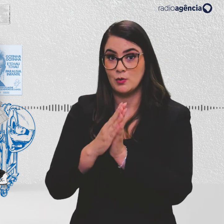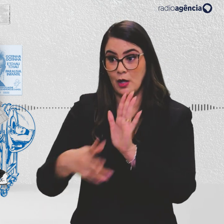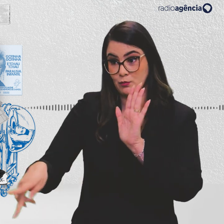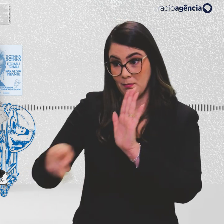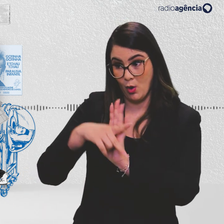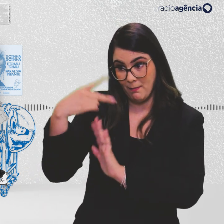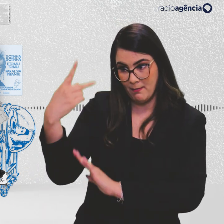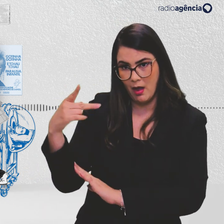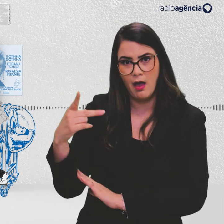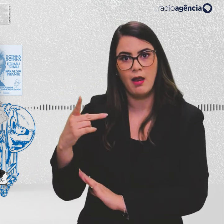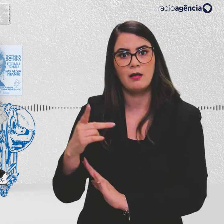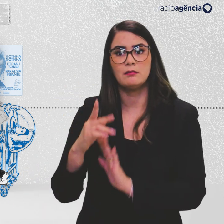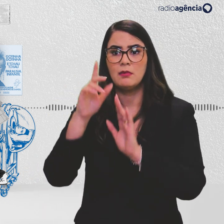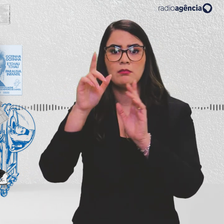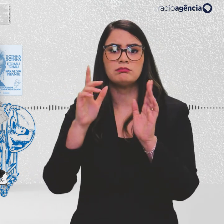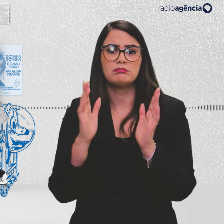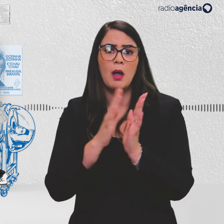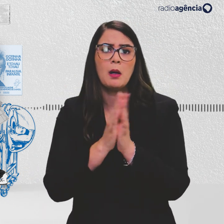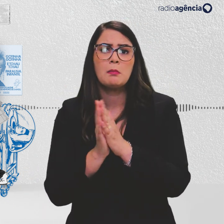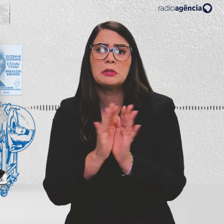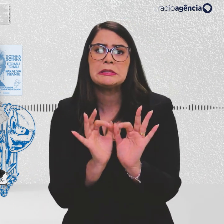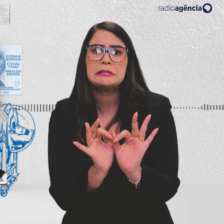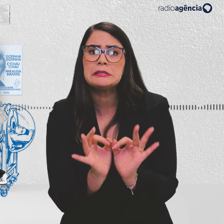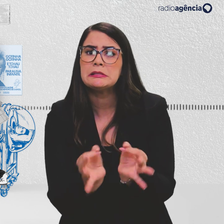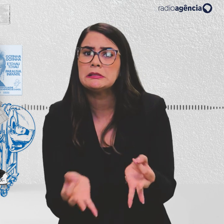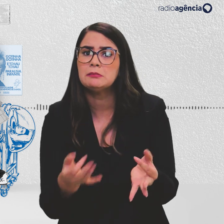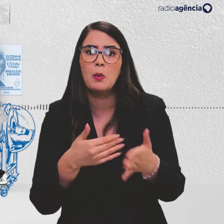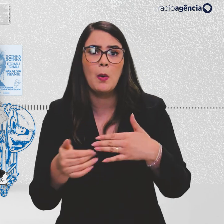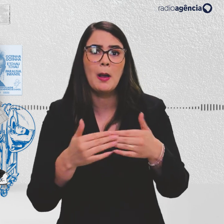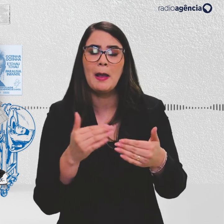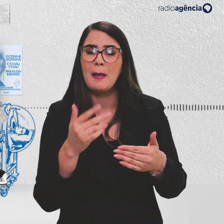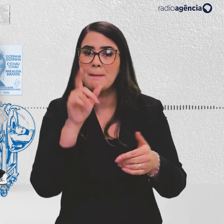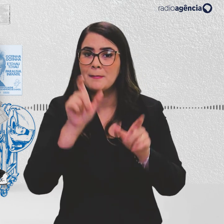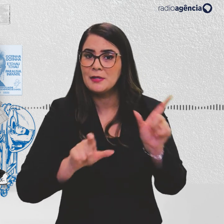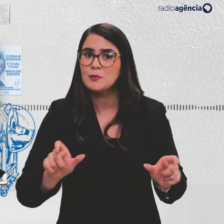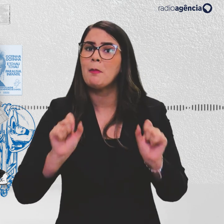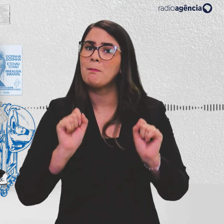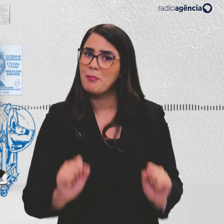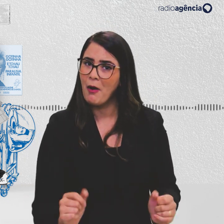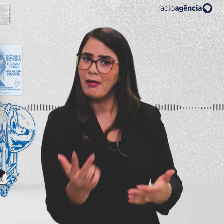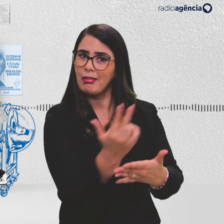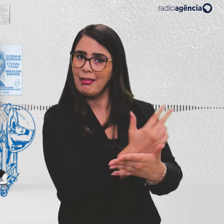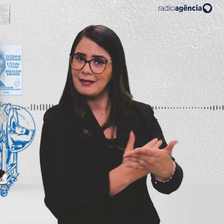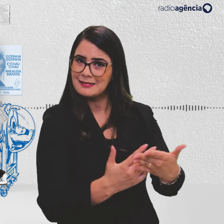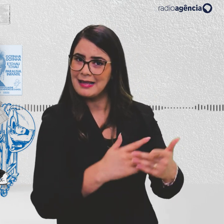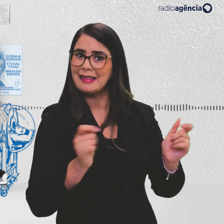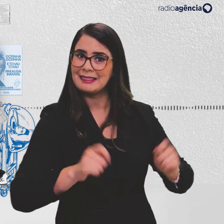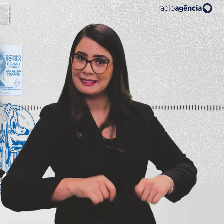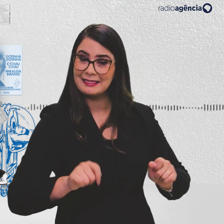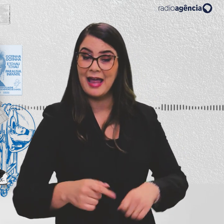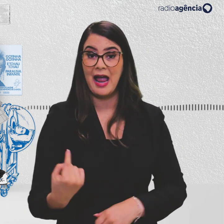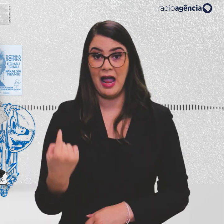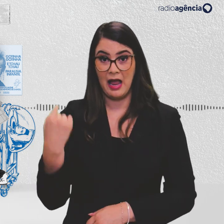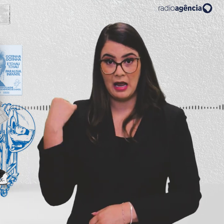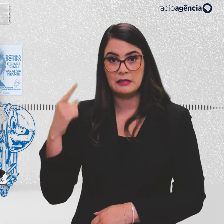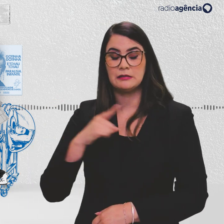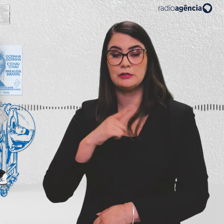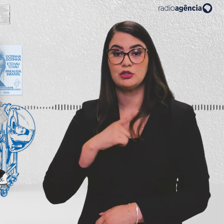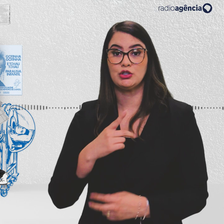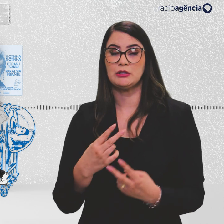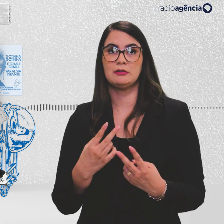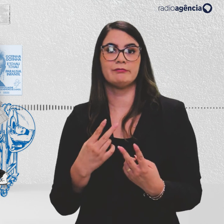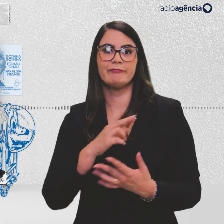de ser um connect super simples para qualquer pessoa desenhar, sabe? Naquela época, havia uma demanda muito